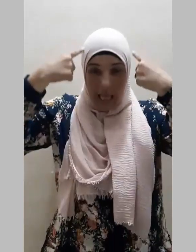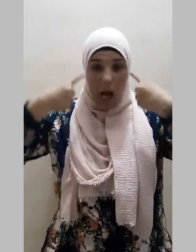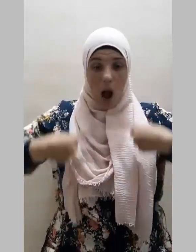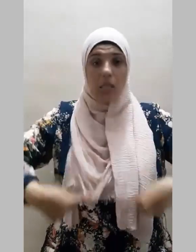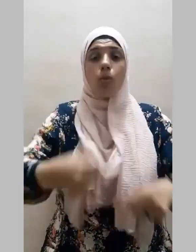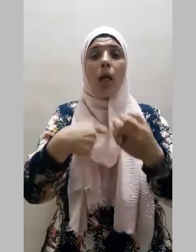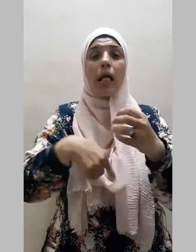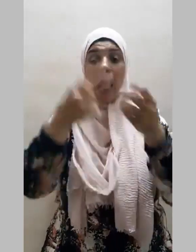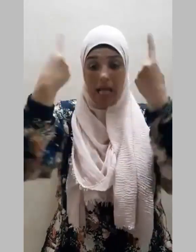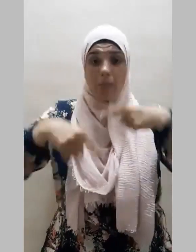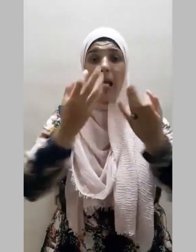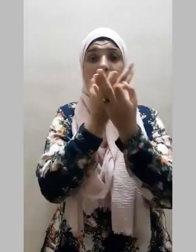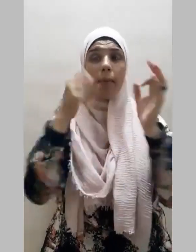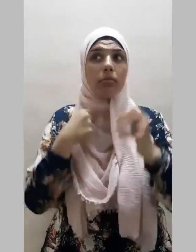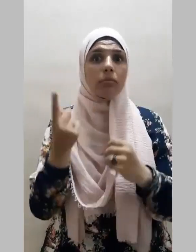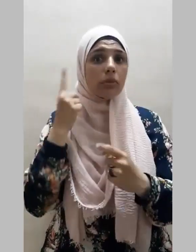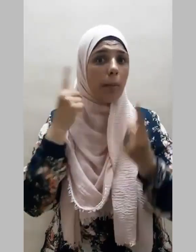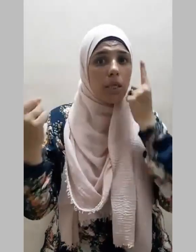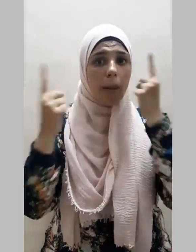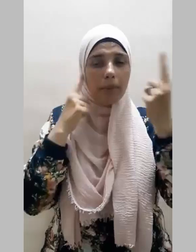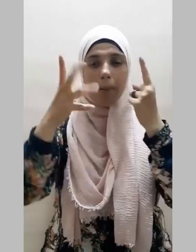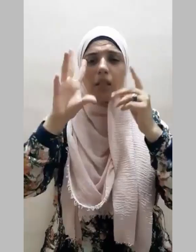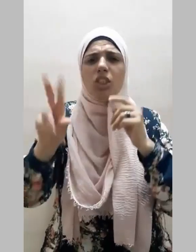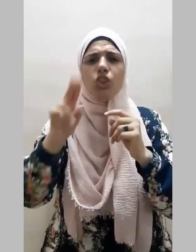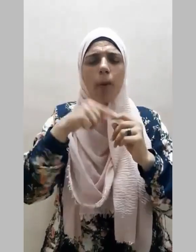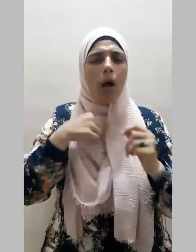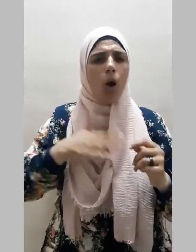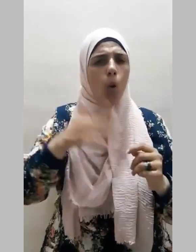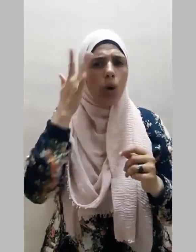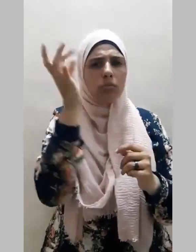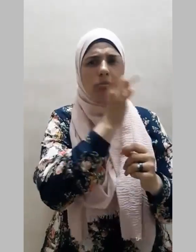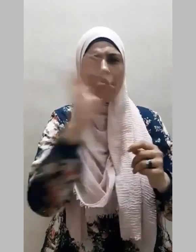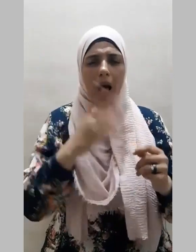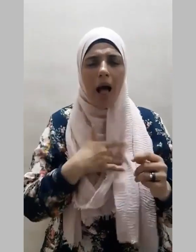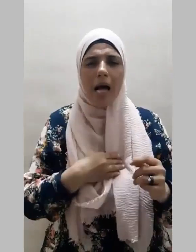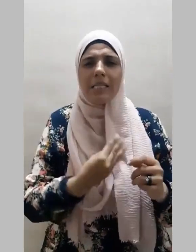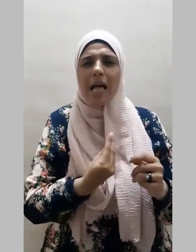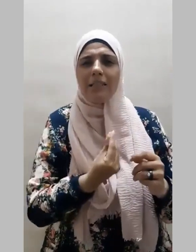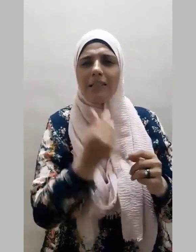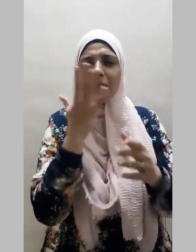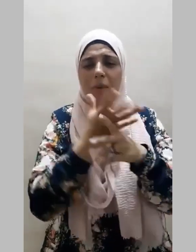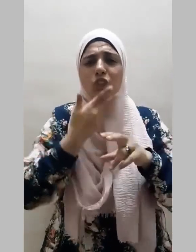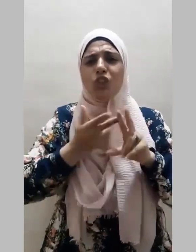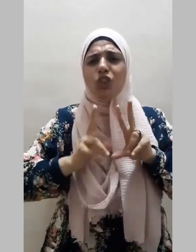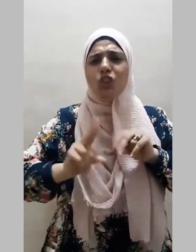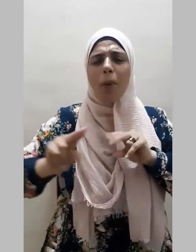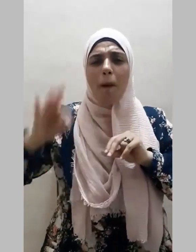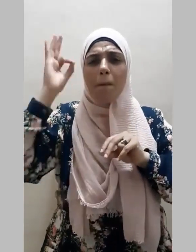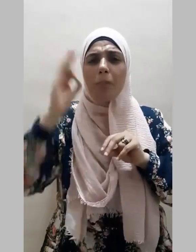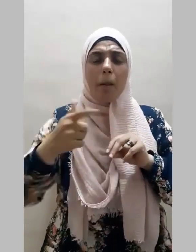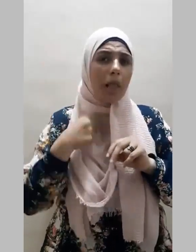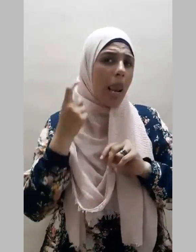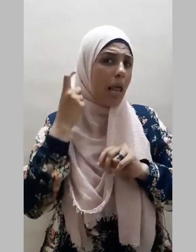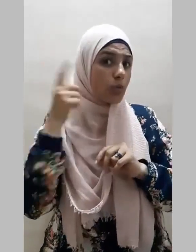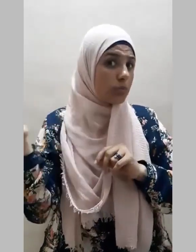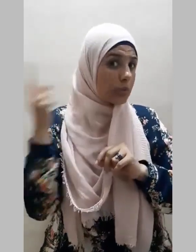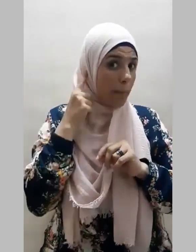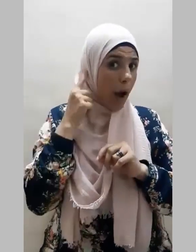لها أسماعا تتنعم منه كما تنعمت الأذن فقيل